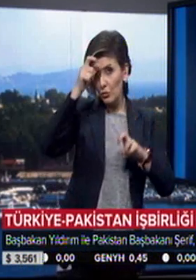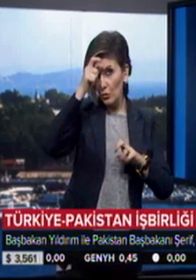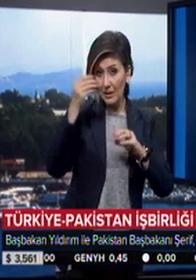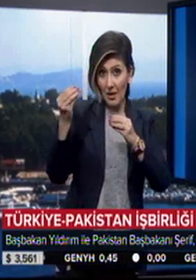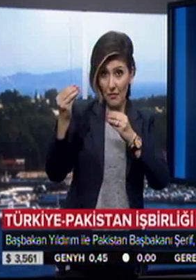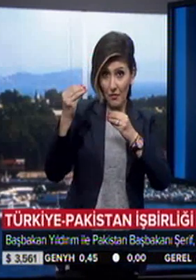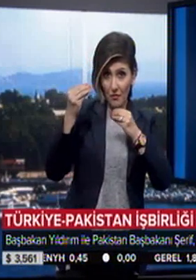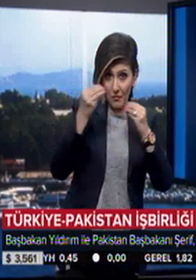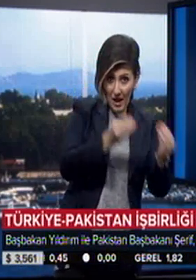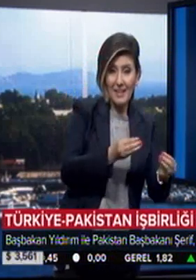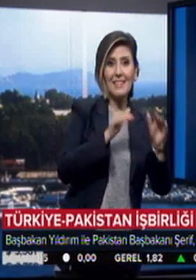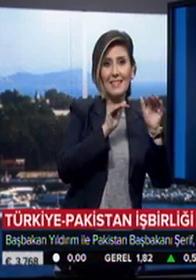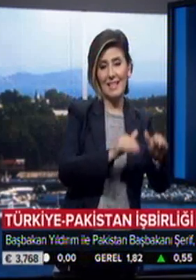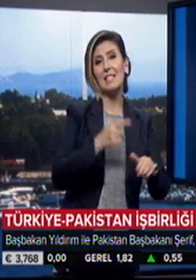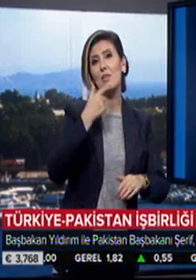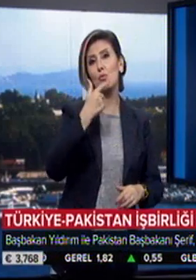verdiği desteği yineledi.